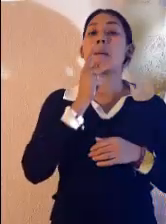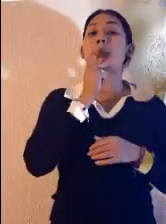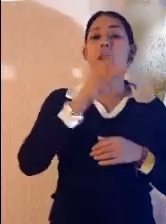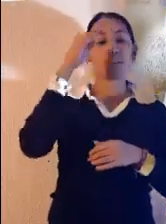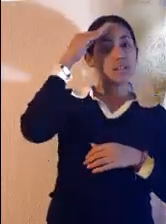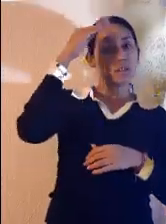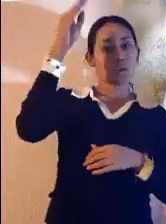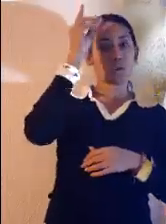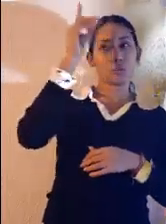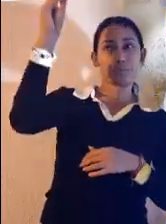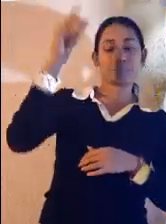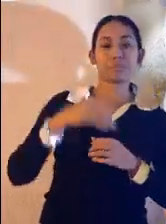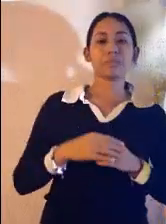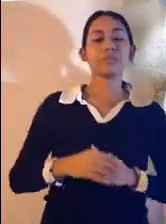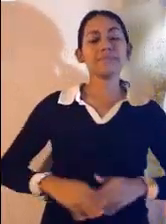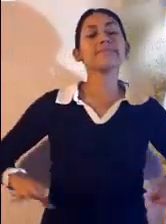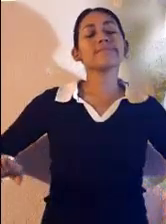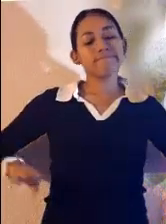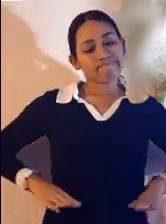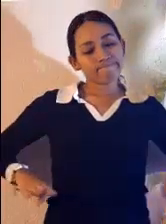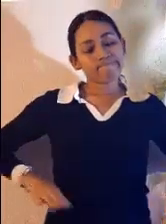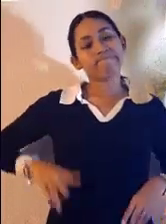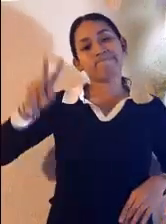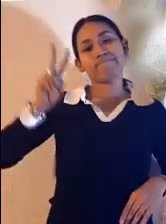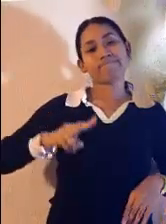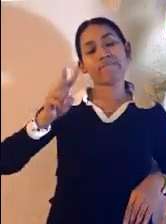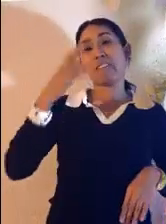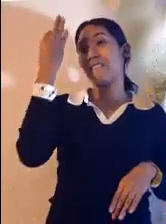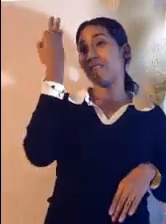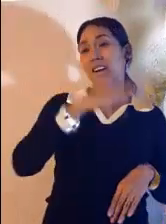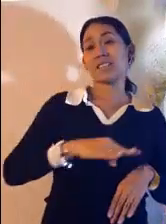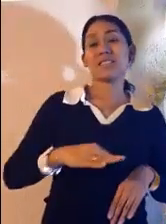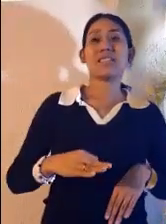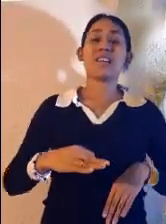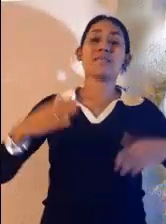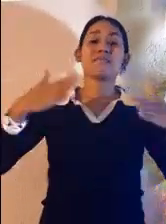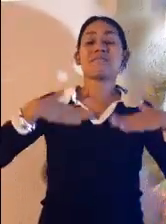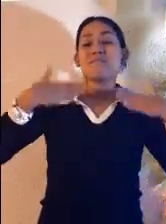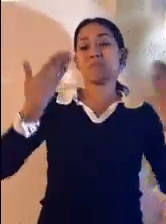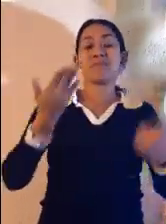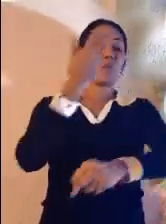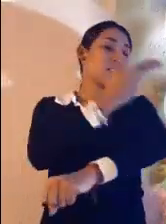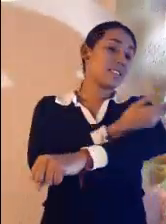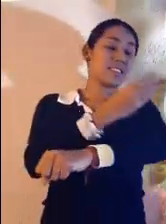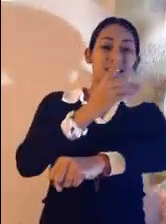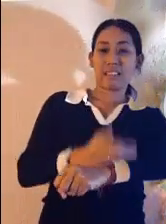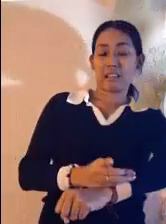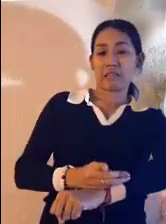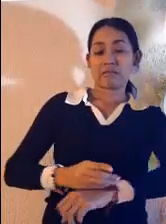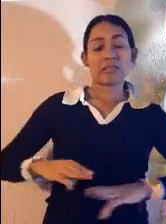Hay actitudes que con una falsa humildad y sinceridad nos llevan a acciones incorrectas.